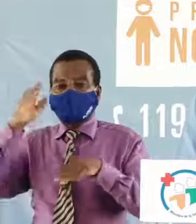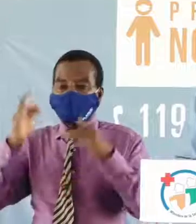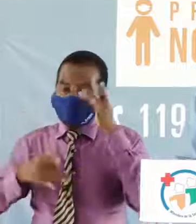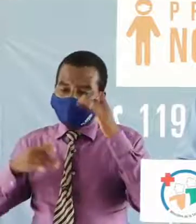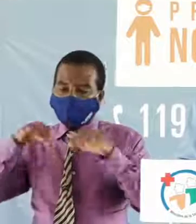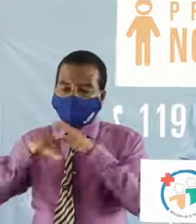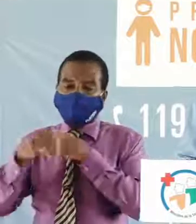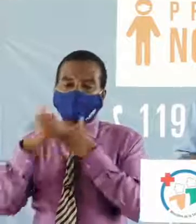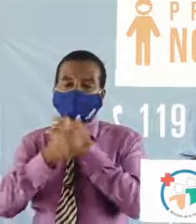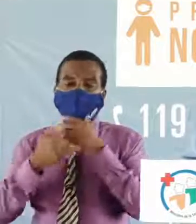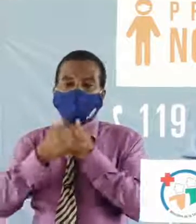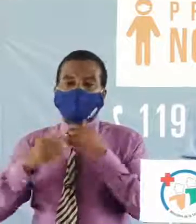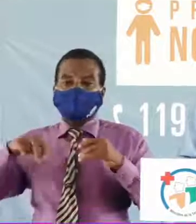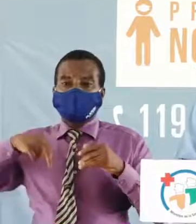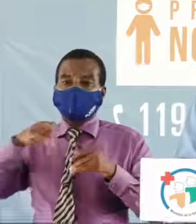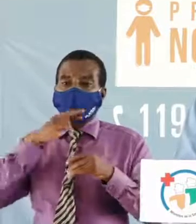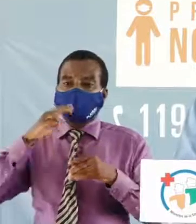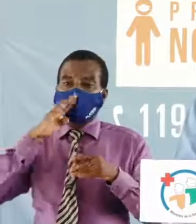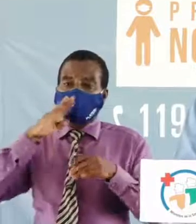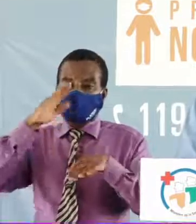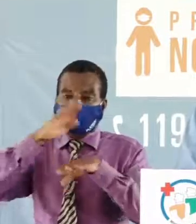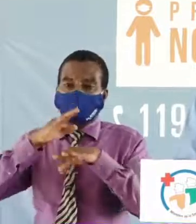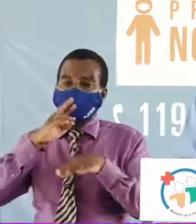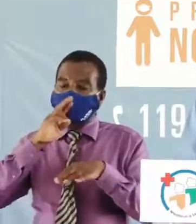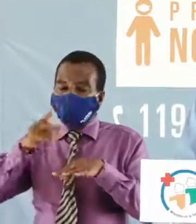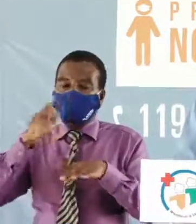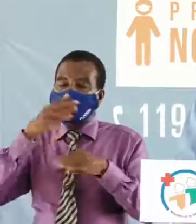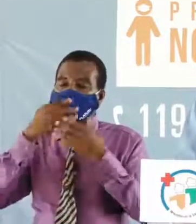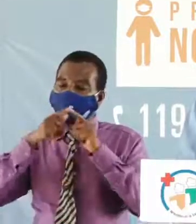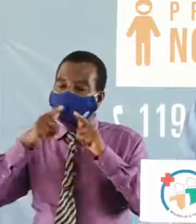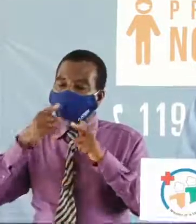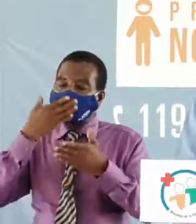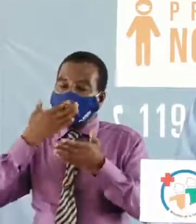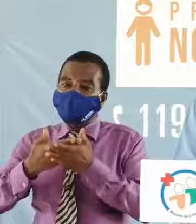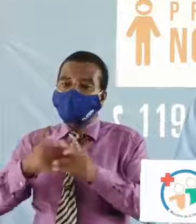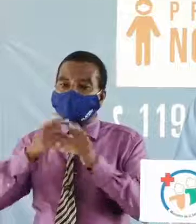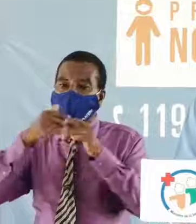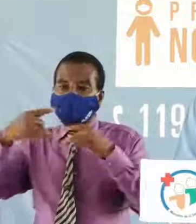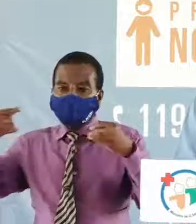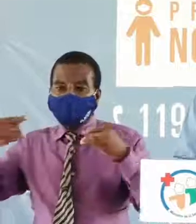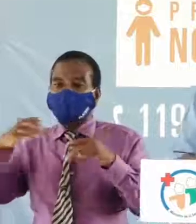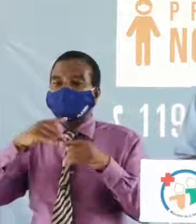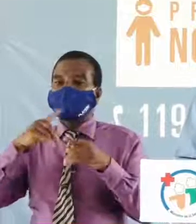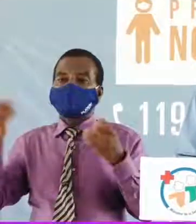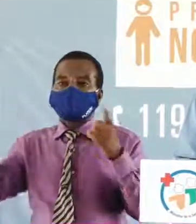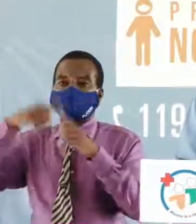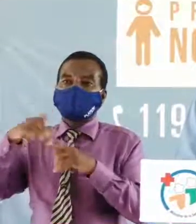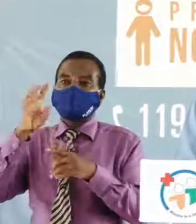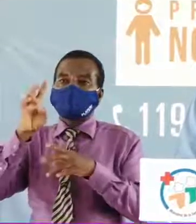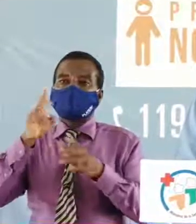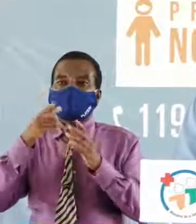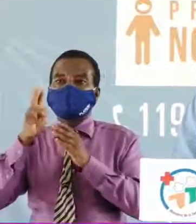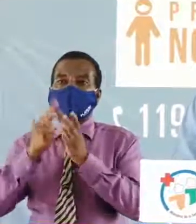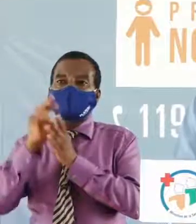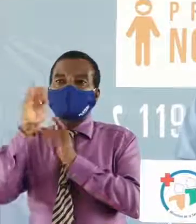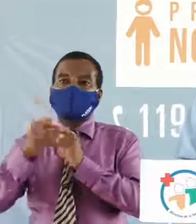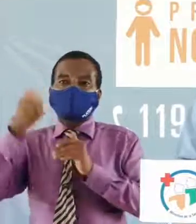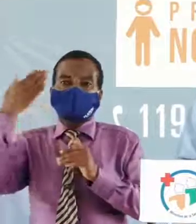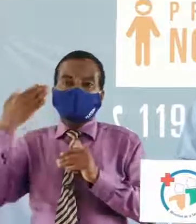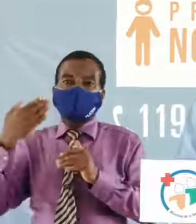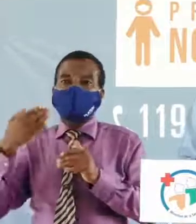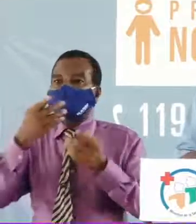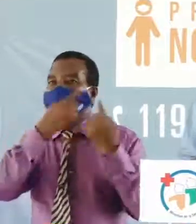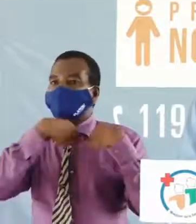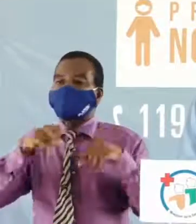nous étions sur une très bonne pente jusqu'au 7 mai dernier pour ce qui est de l'intérieur qui depuis le